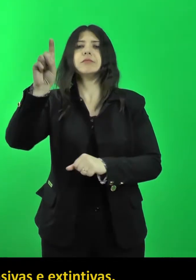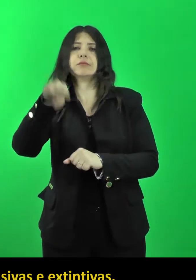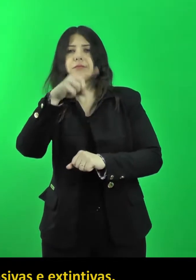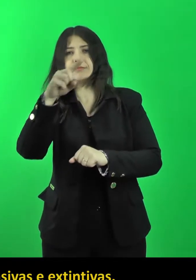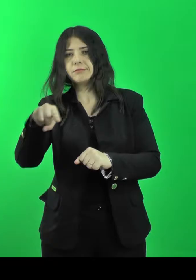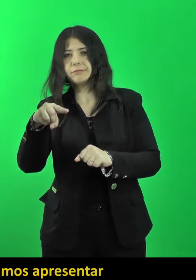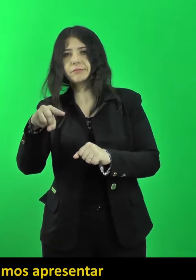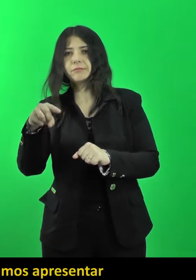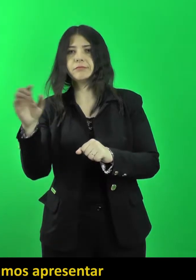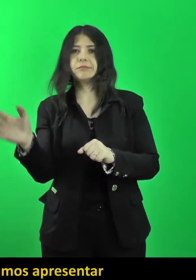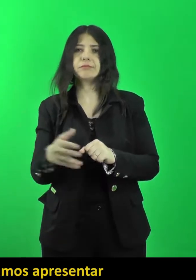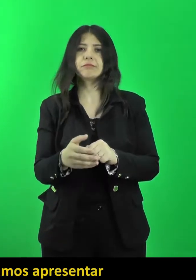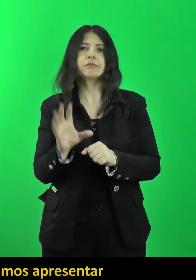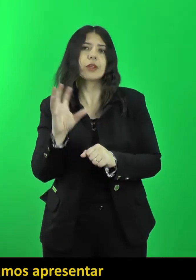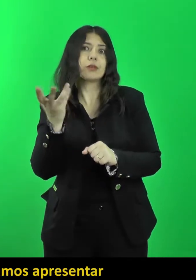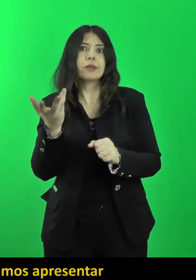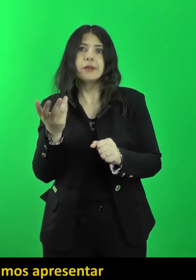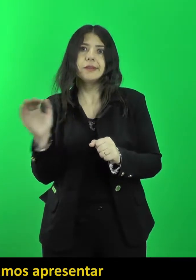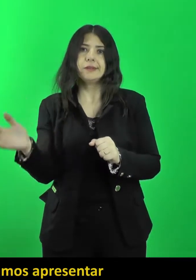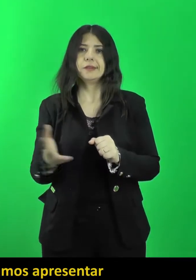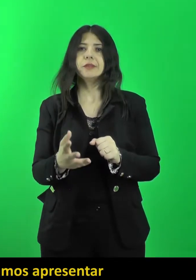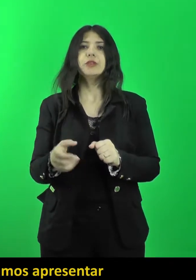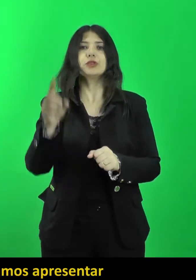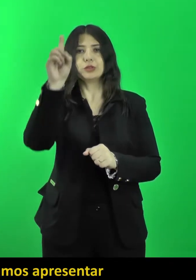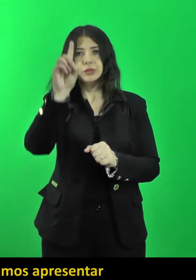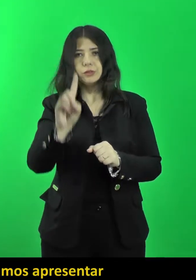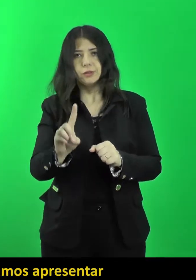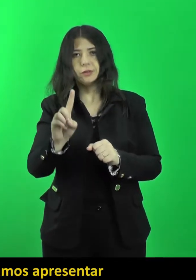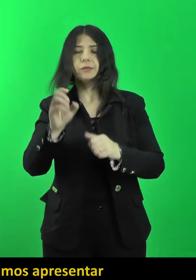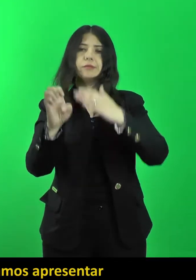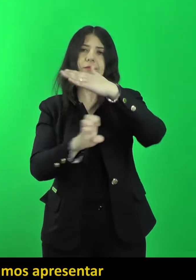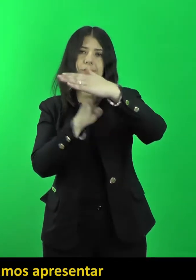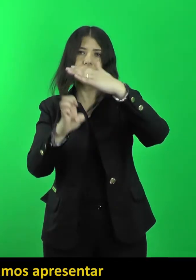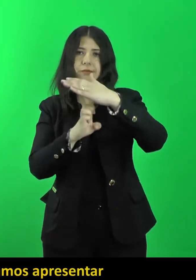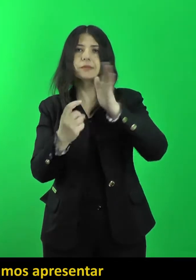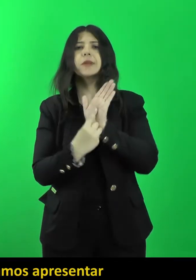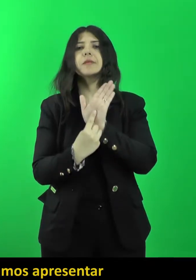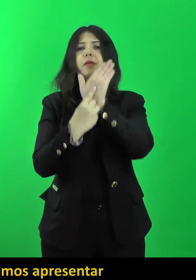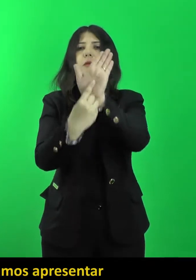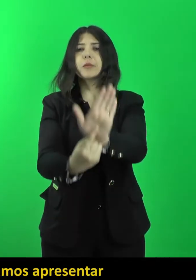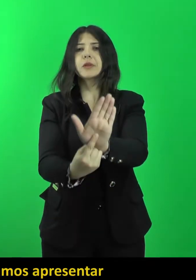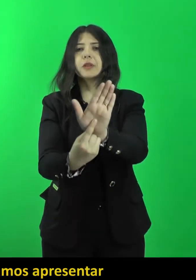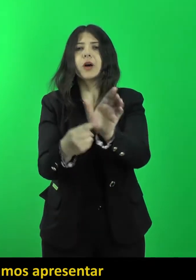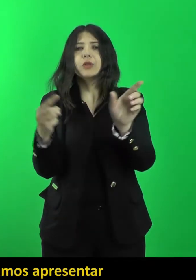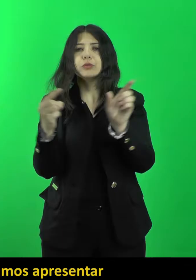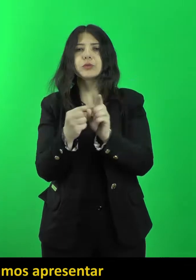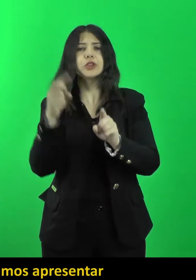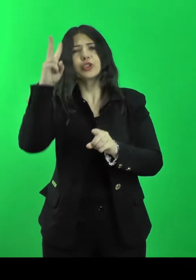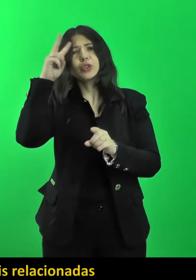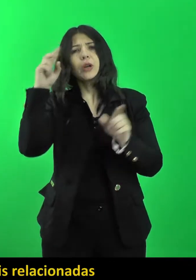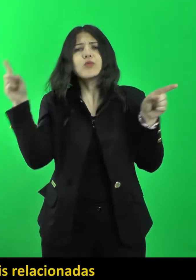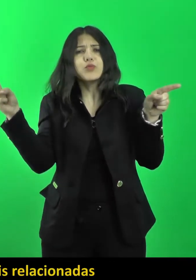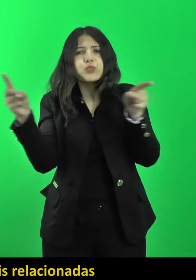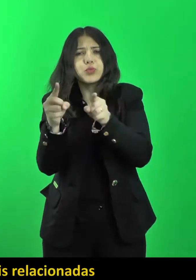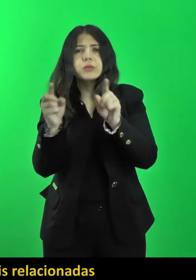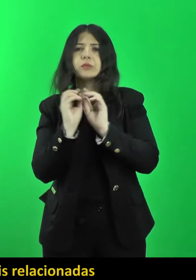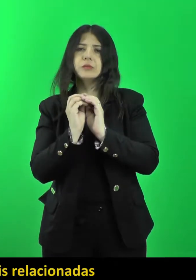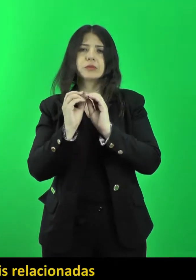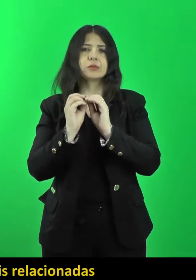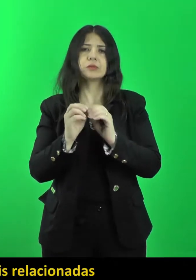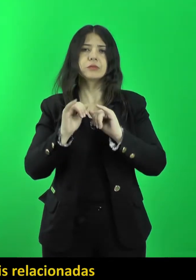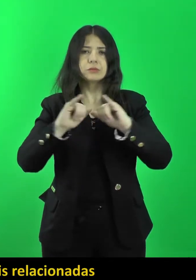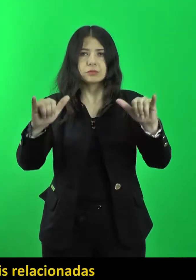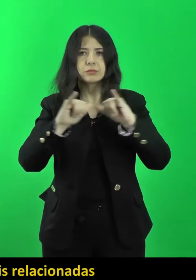extintivas. No direito empresarial, vamos apresentar uma breve abordagem histórica, bem como